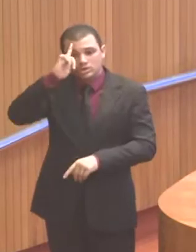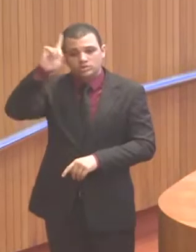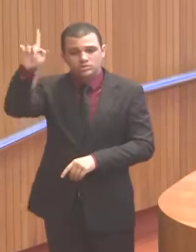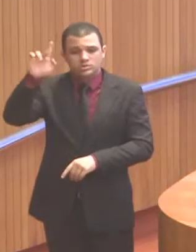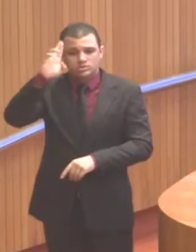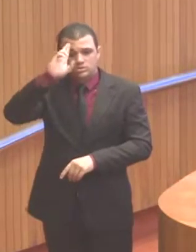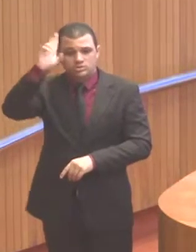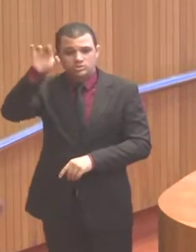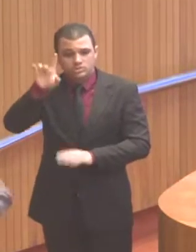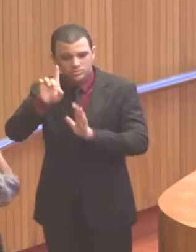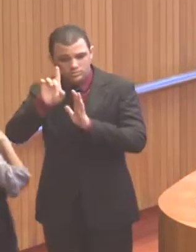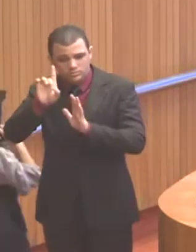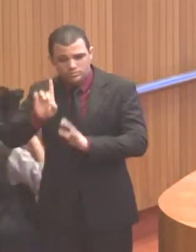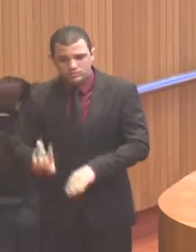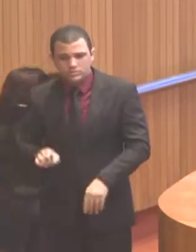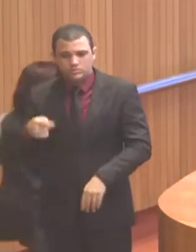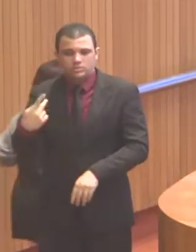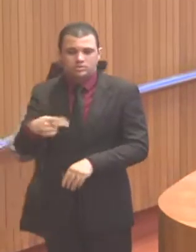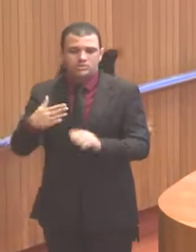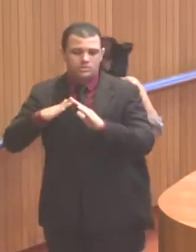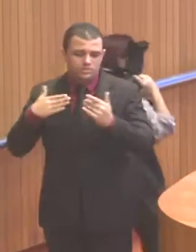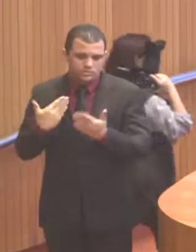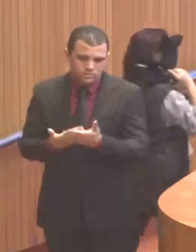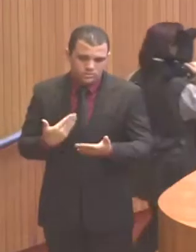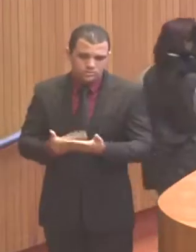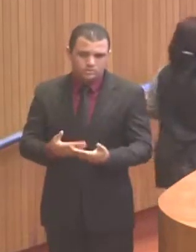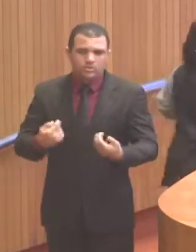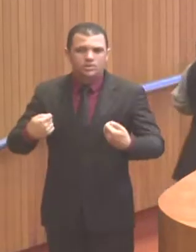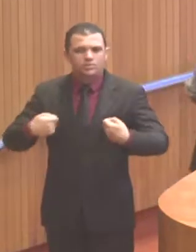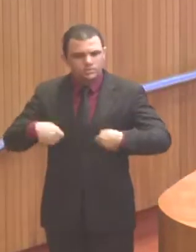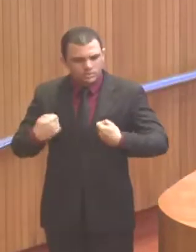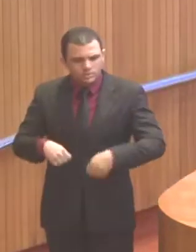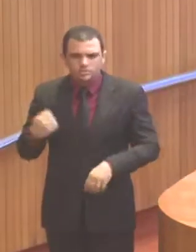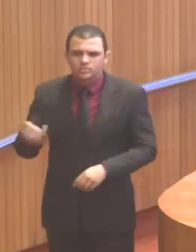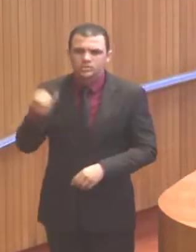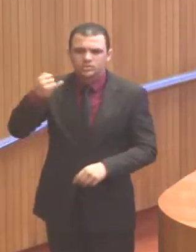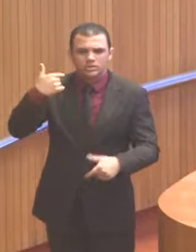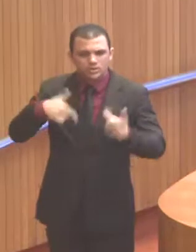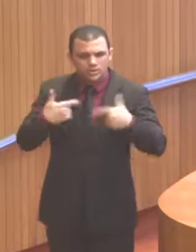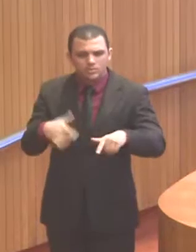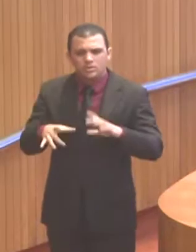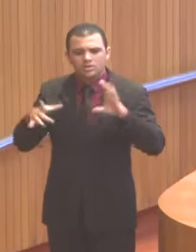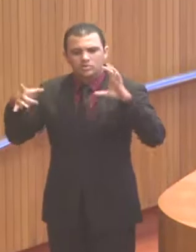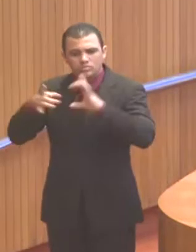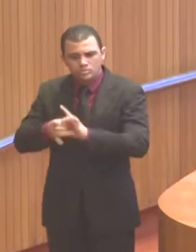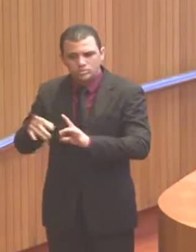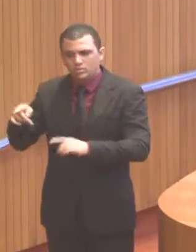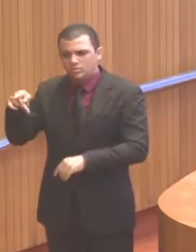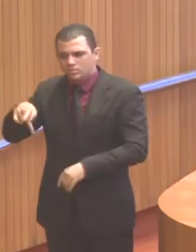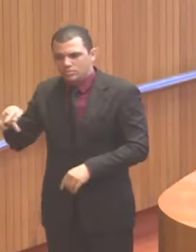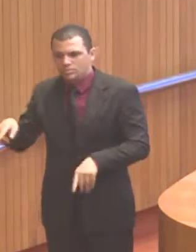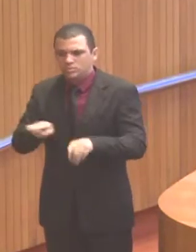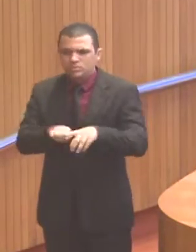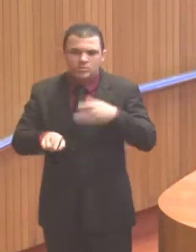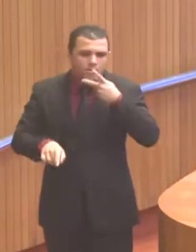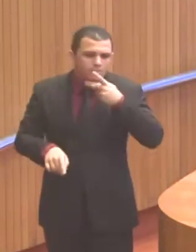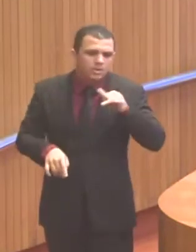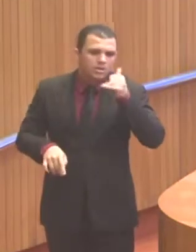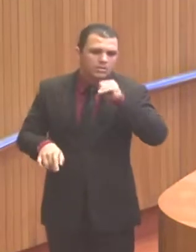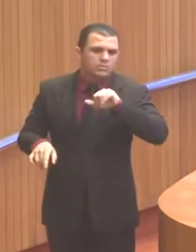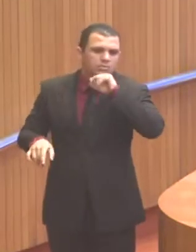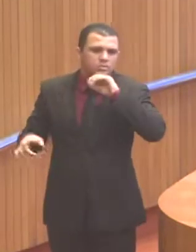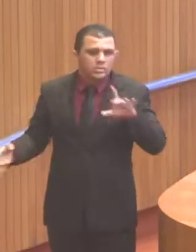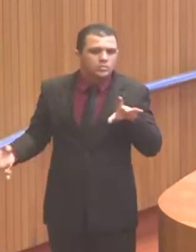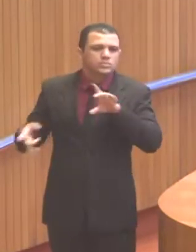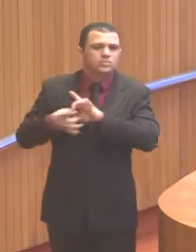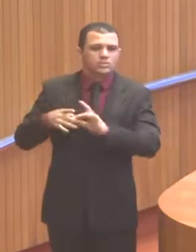escolas. É uma situação séria que precisa haver uma ação sincronizada entre professor e pais, já que a educação